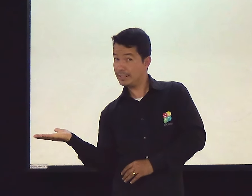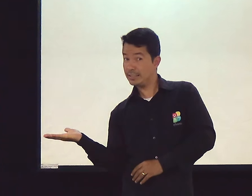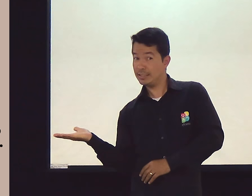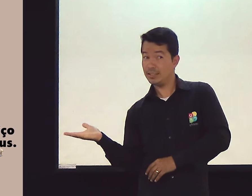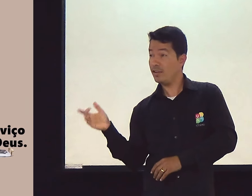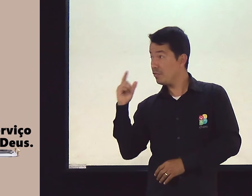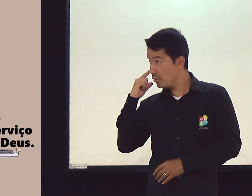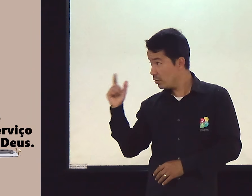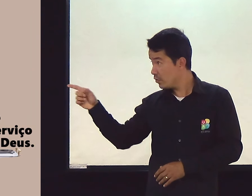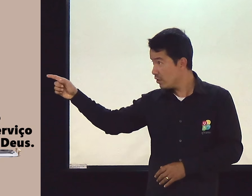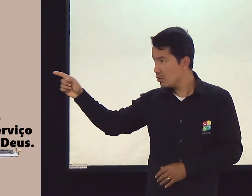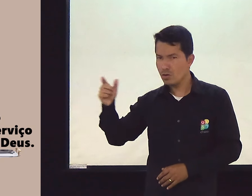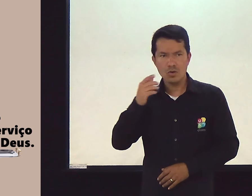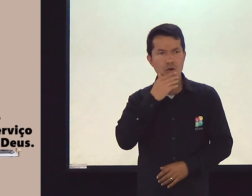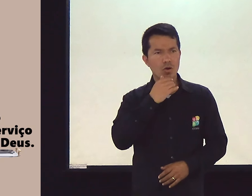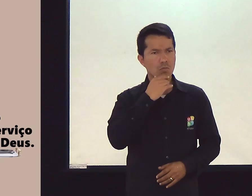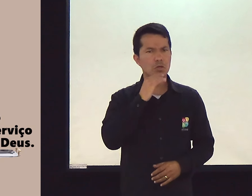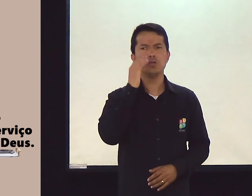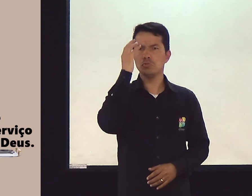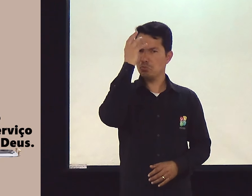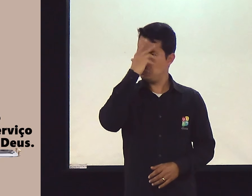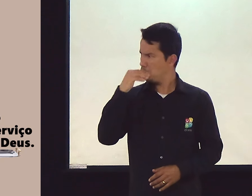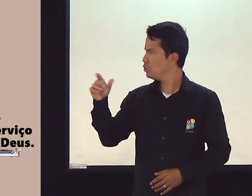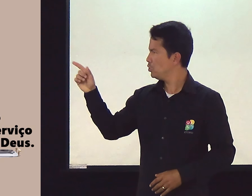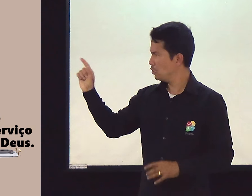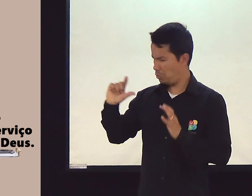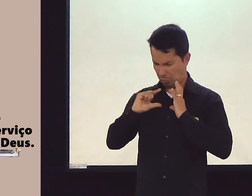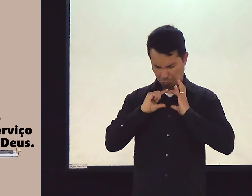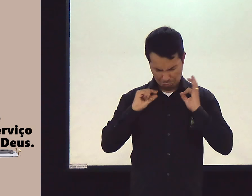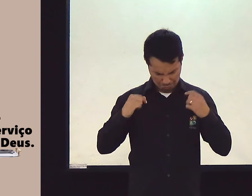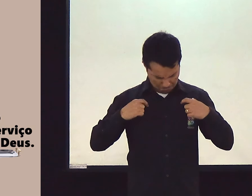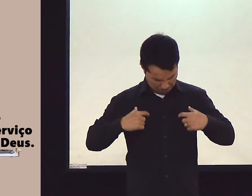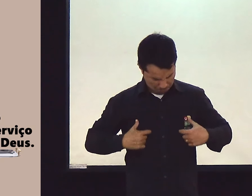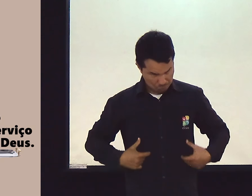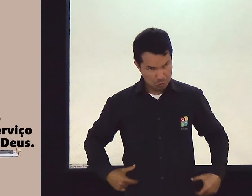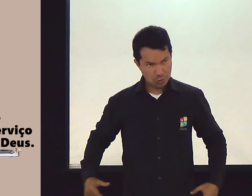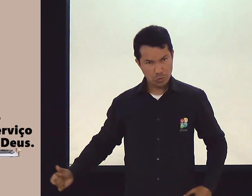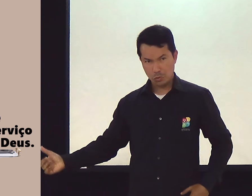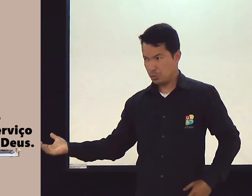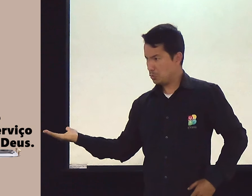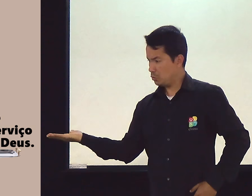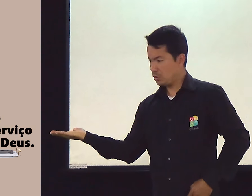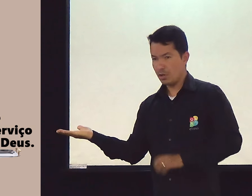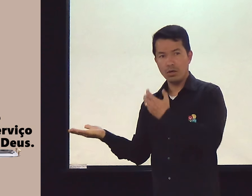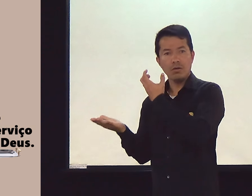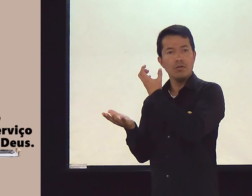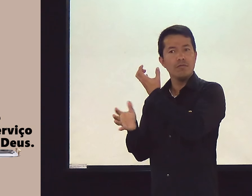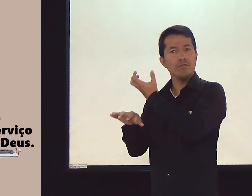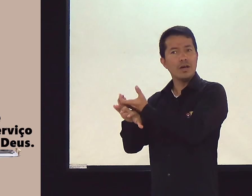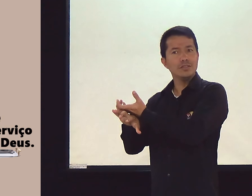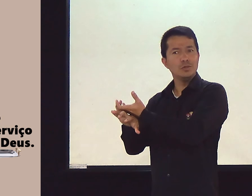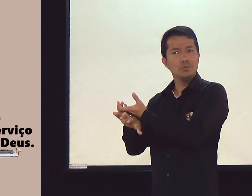É que nem um mordoalmo ali. Um homem bonito, você viu bem vestido, olha a roupa que ele usa.